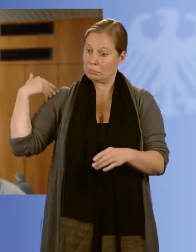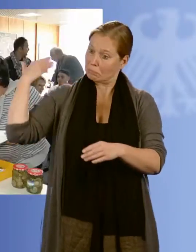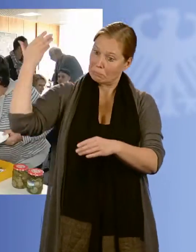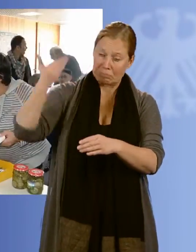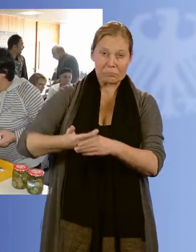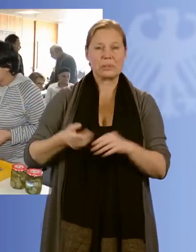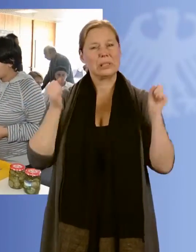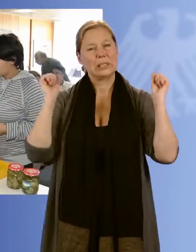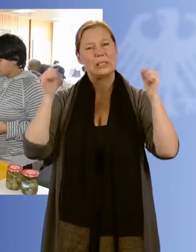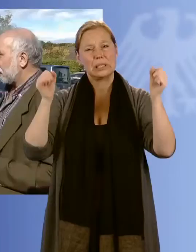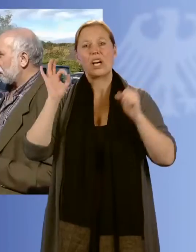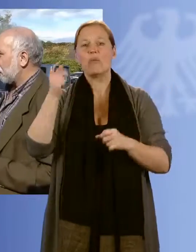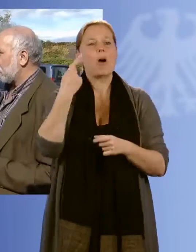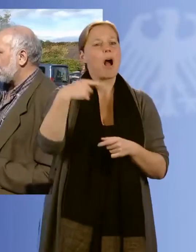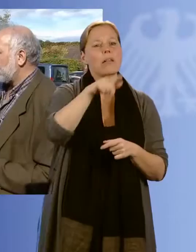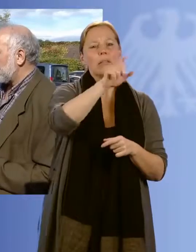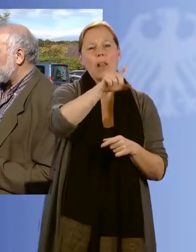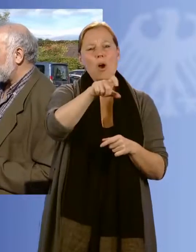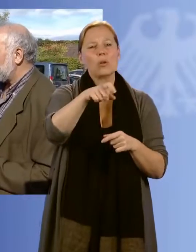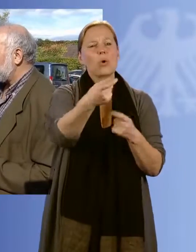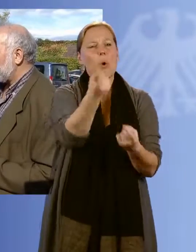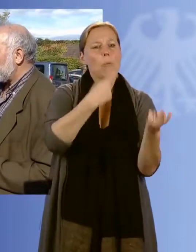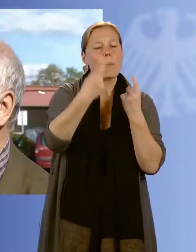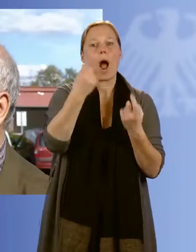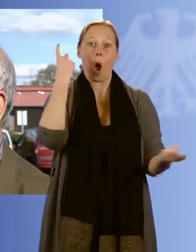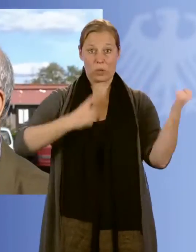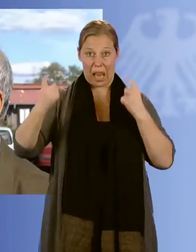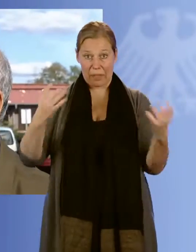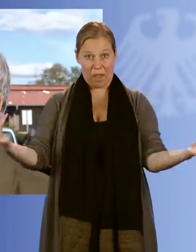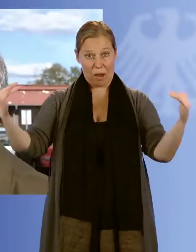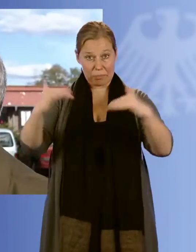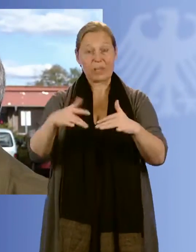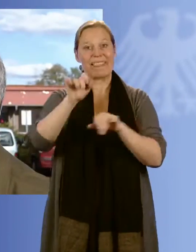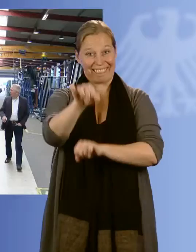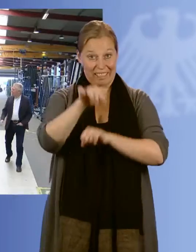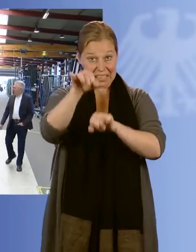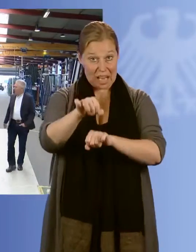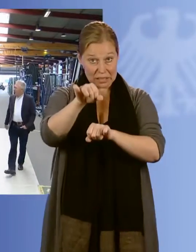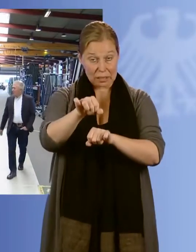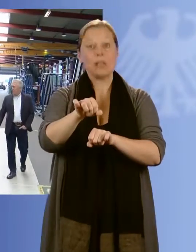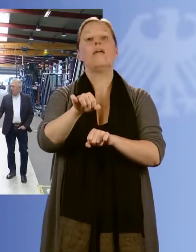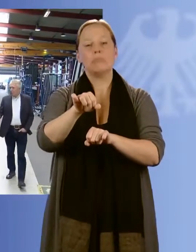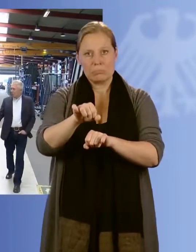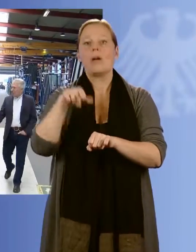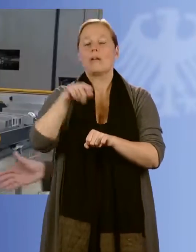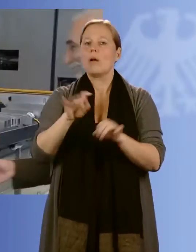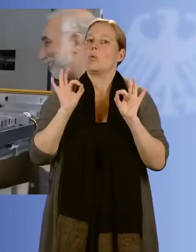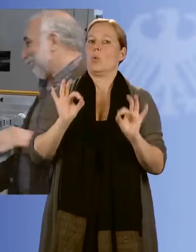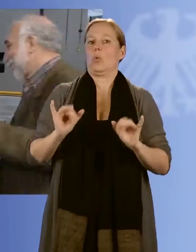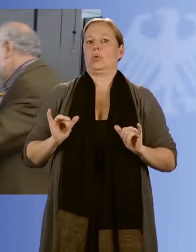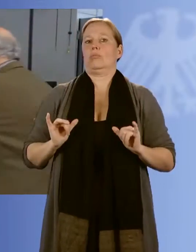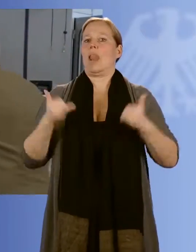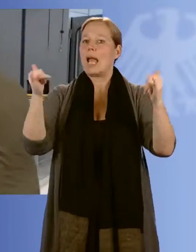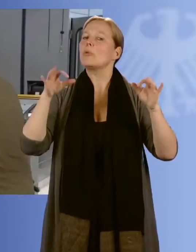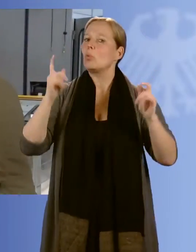Menschen aus anderen Ländern in seiner Wahlheimat im niedersächsischen Edewecht und im ganzen Landkreis Ammerland einen